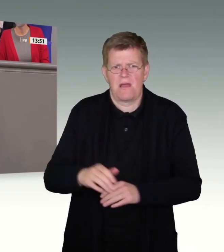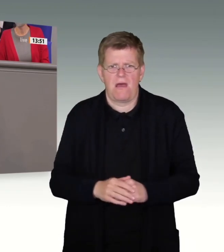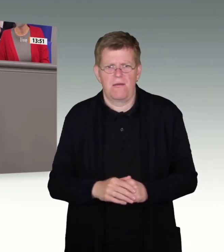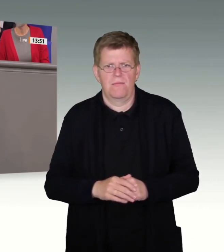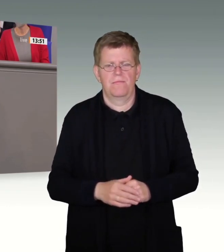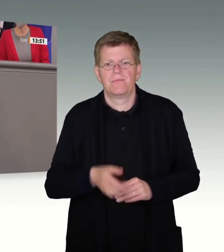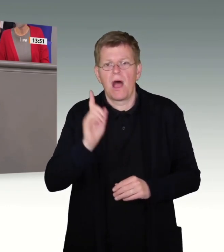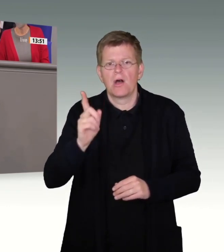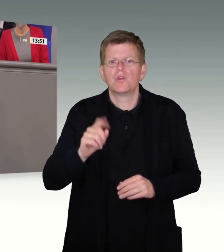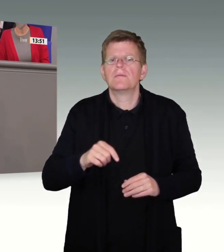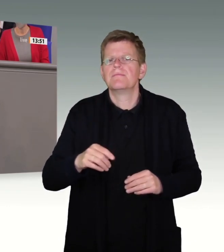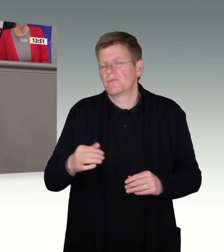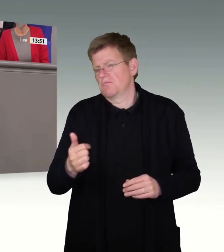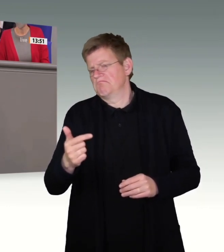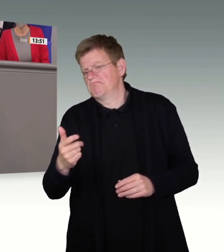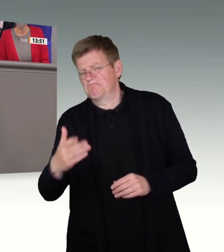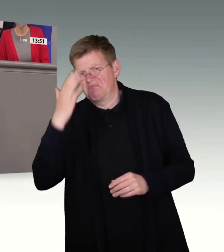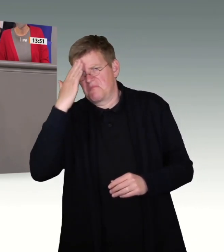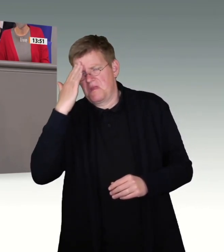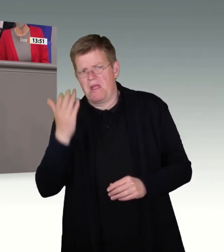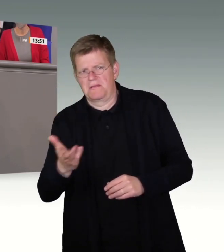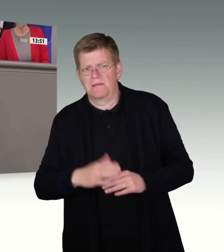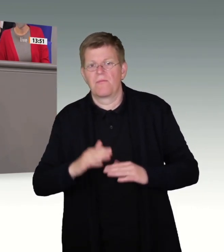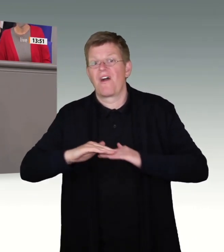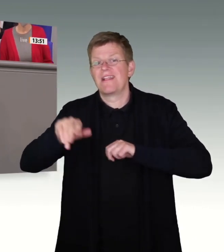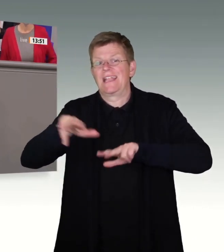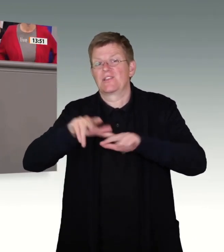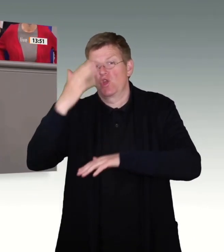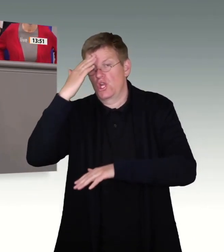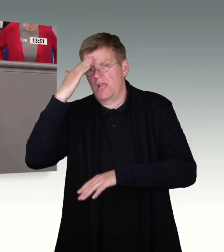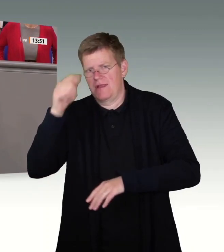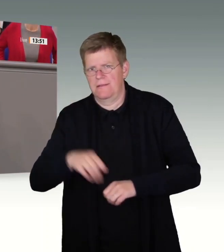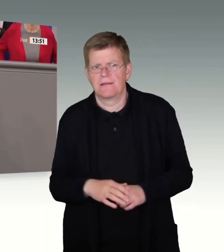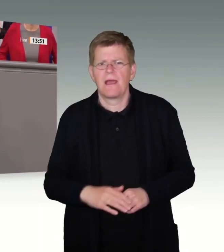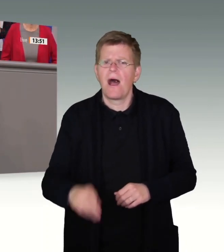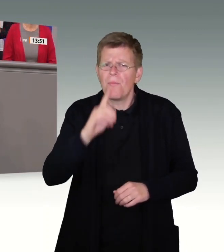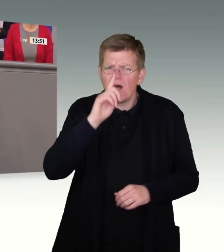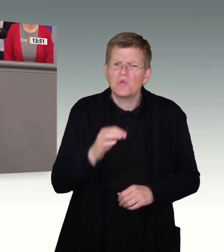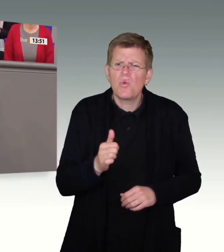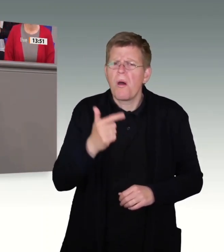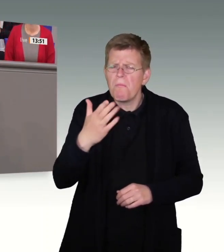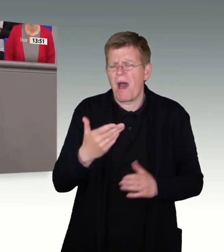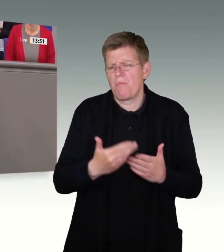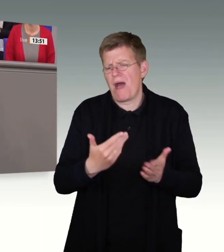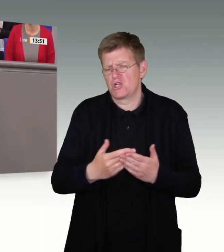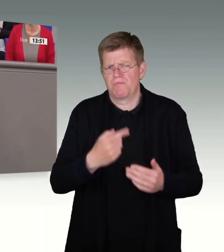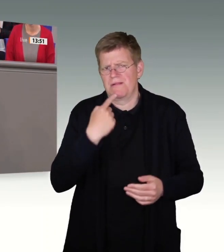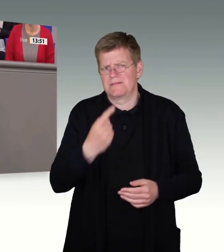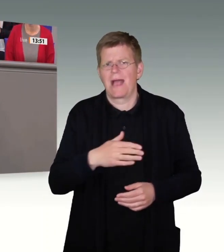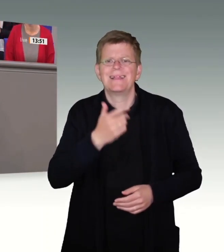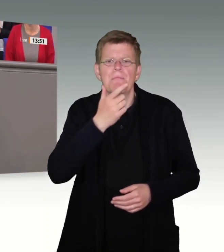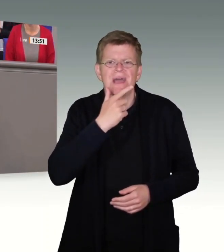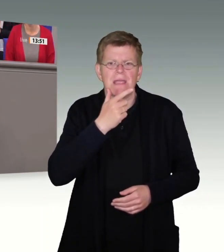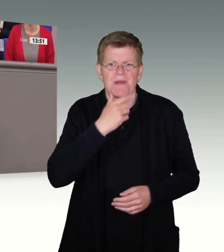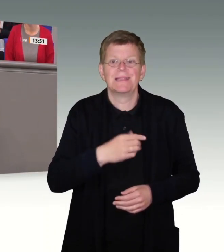nur allzu gut bekannt sind. Wir können über die Zahlen gerne streiten, aber lassen Sie mich nur mal das Beispiel Bremen nennen, Rot-Rot